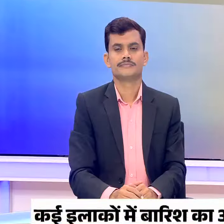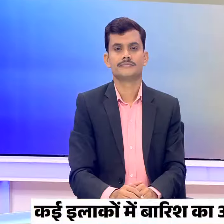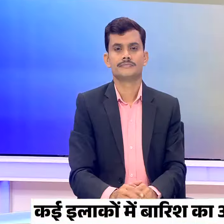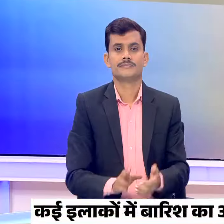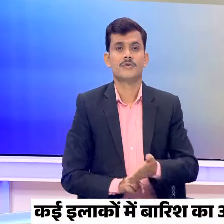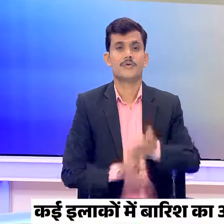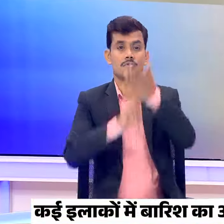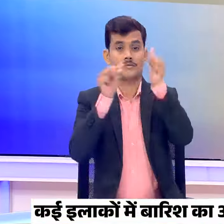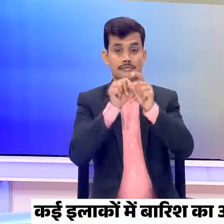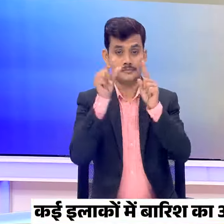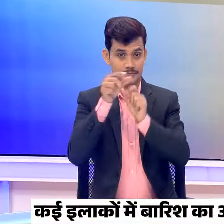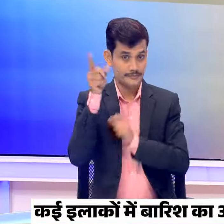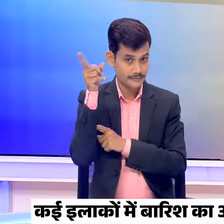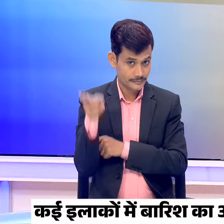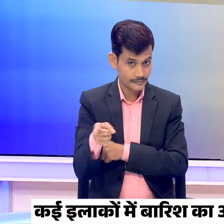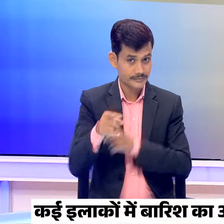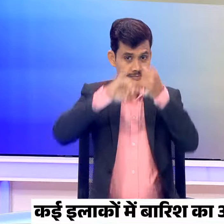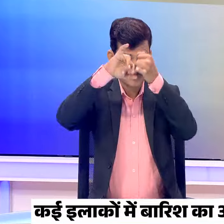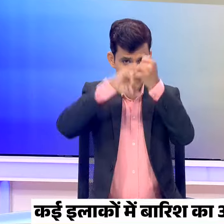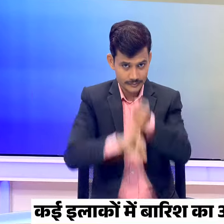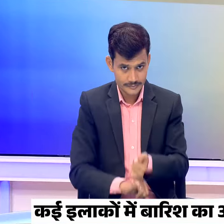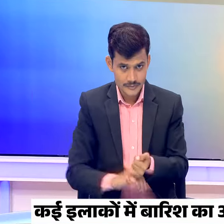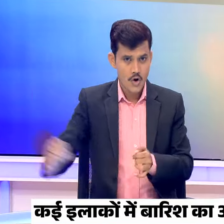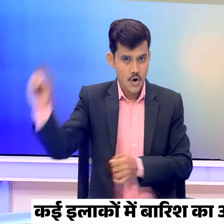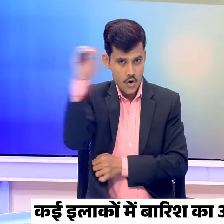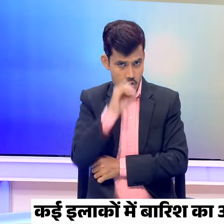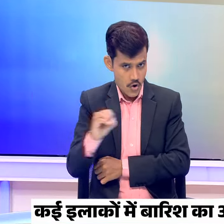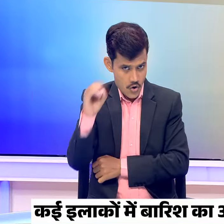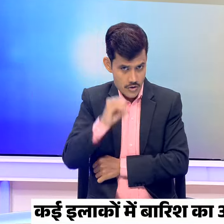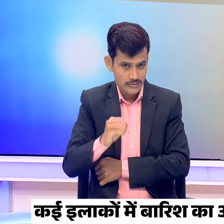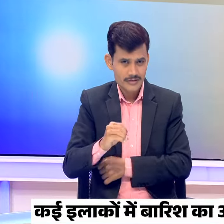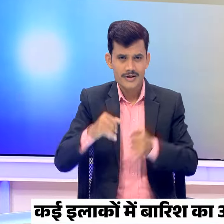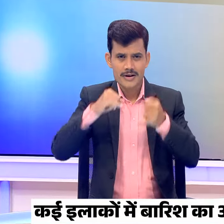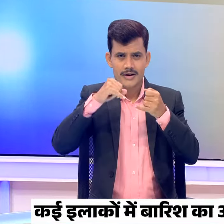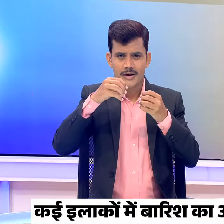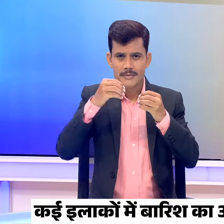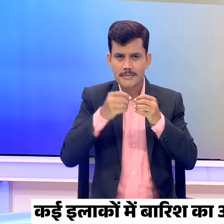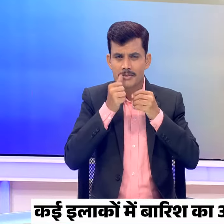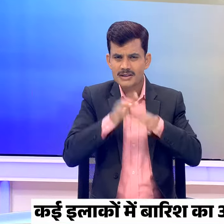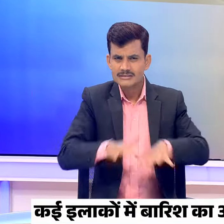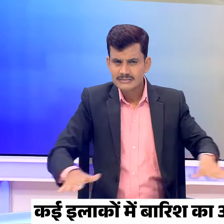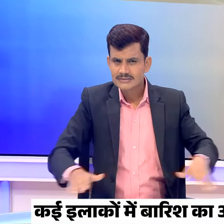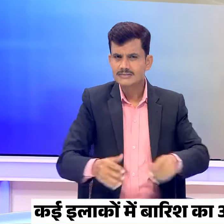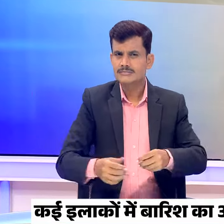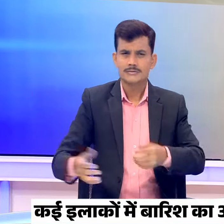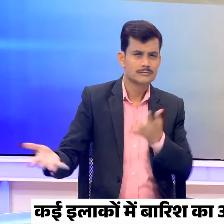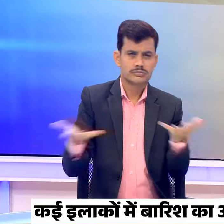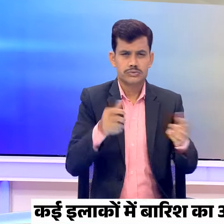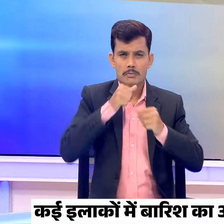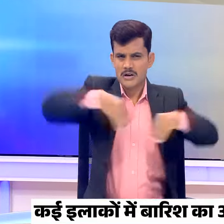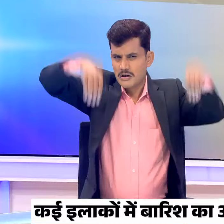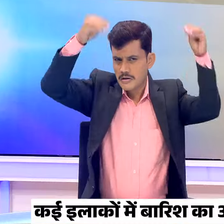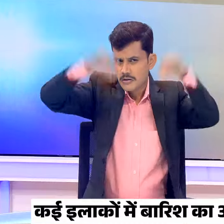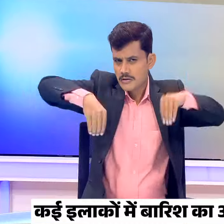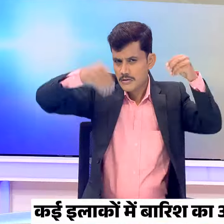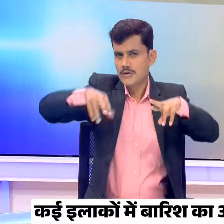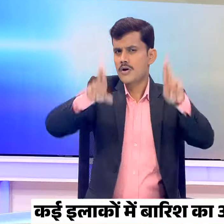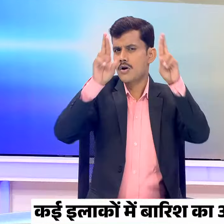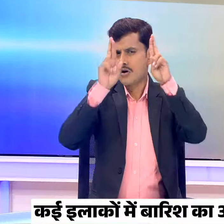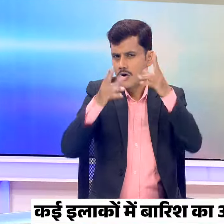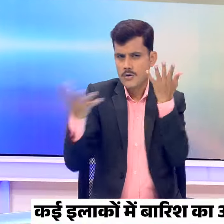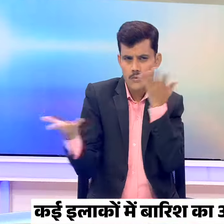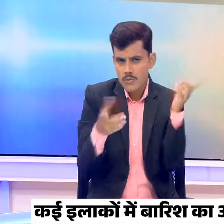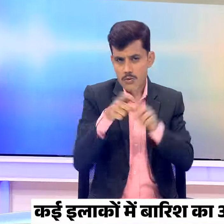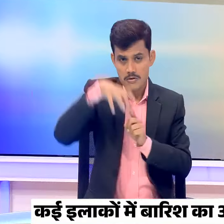उत्तरी आंध्रु प्रदेश और दक्षिन ओडिशा में बंगाल की खाड़ी पर बने दबाव से बारिश होने की संभावना बौसम